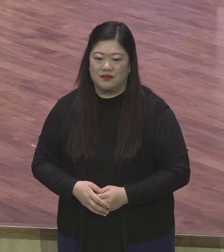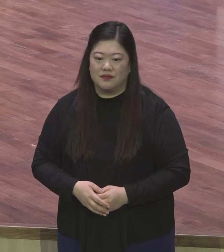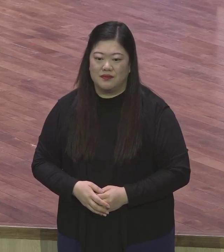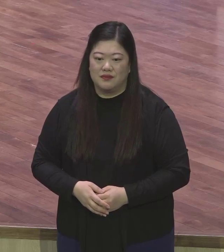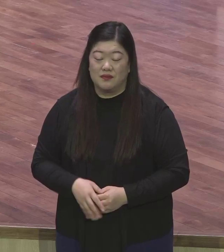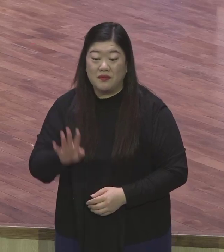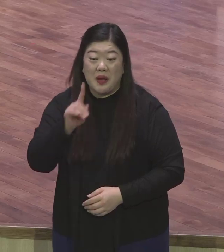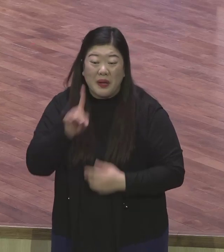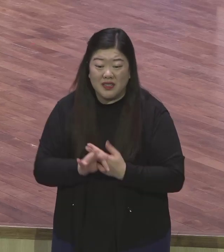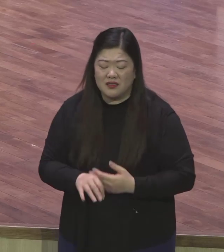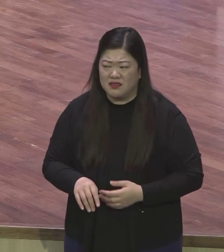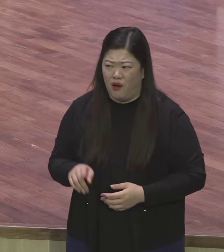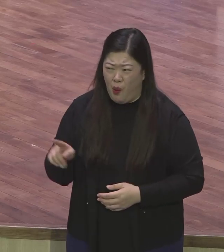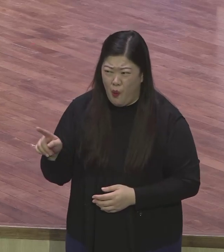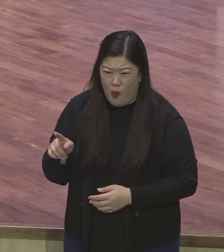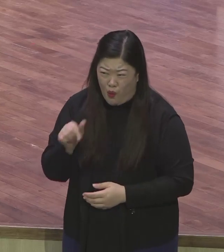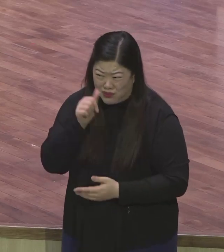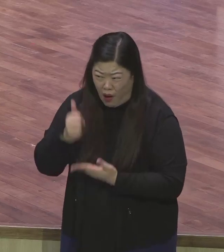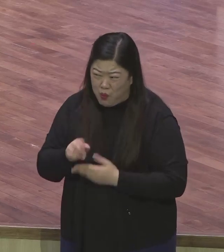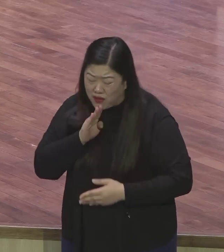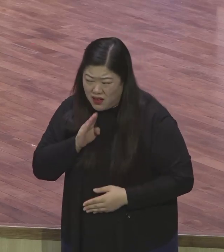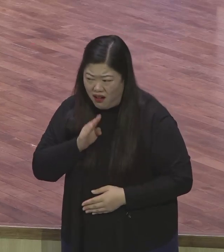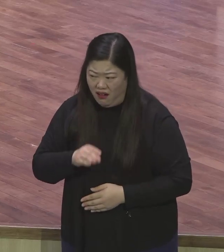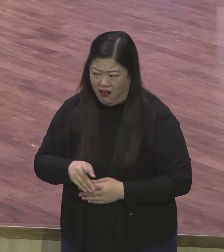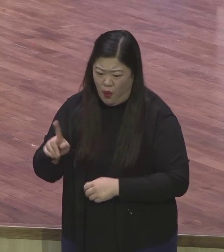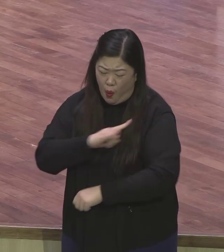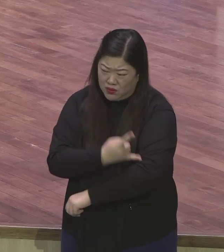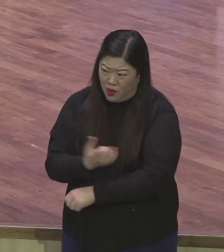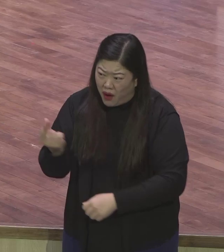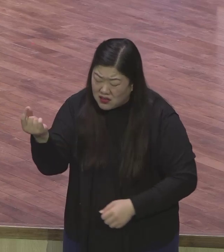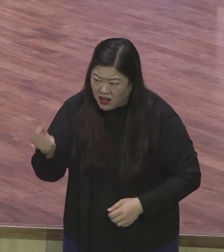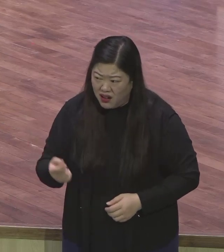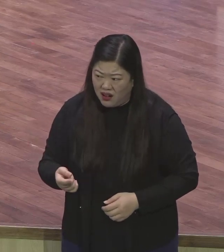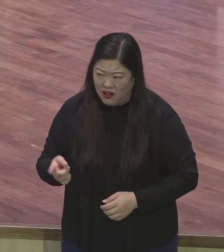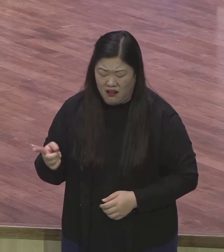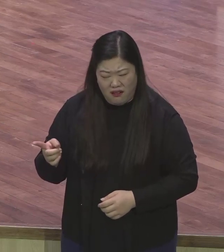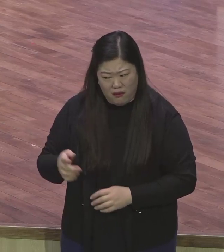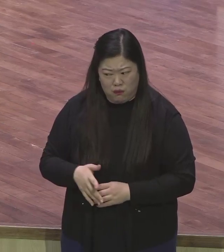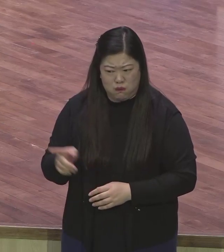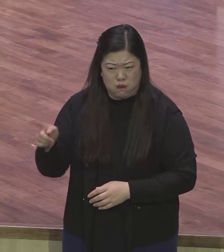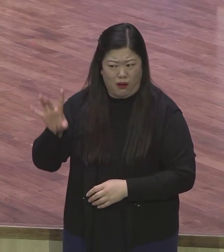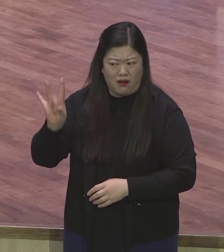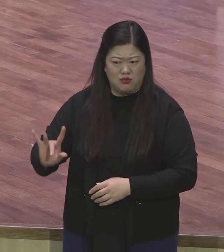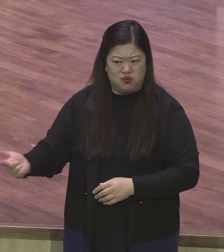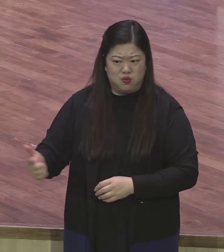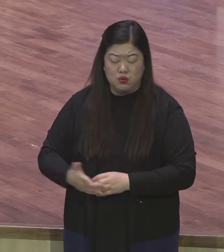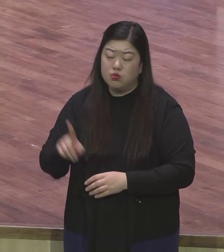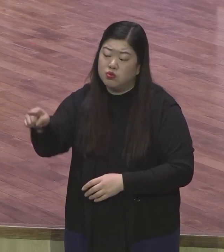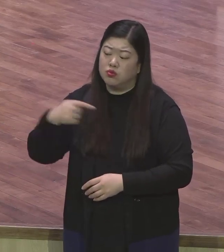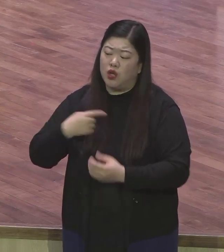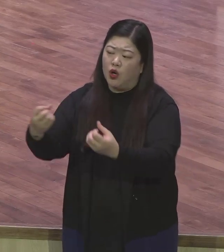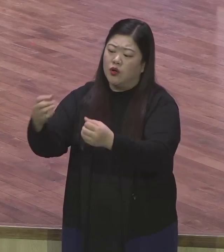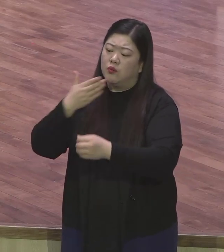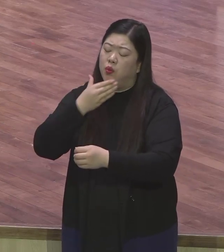저럴 수 있냐 군사님이 저럴 수 있냐 나를 전도해놓고 저럴 수 있냐 그렇게 실망하지 마세요 미리 알고 계세요